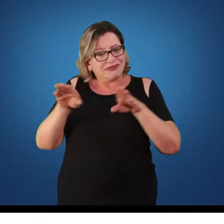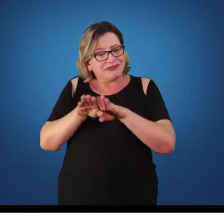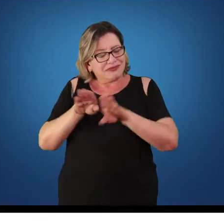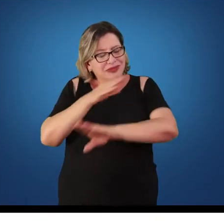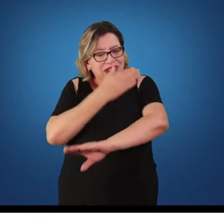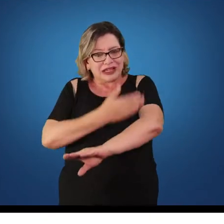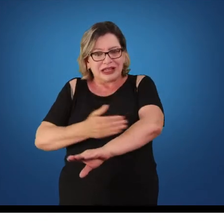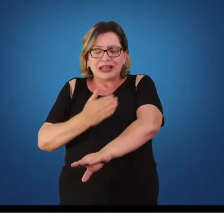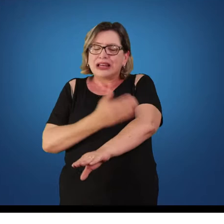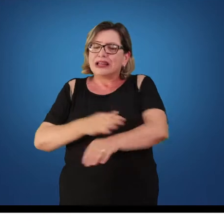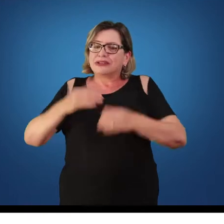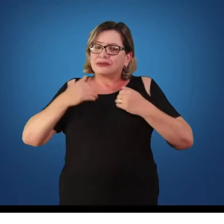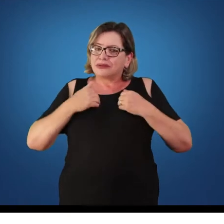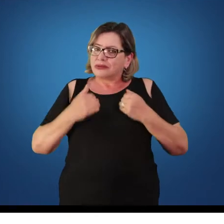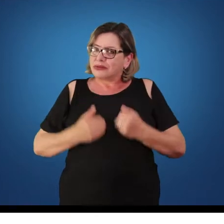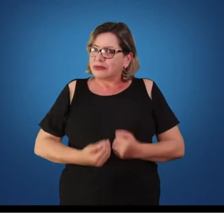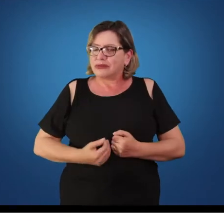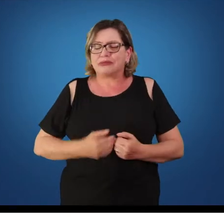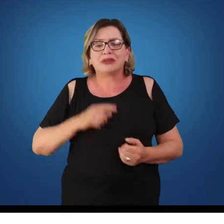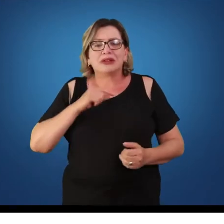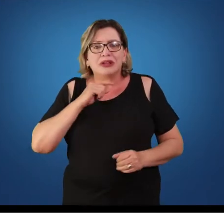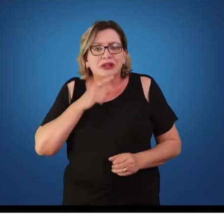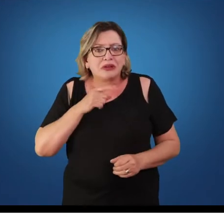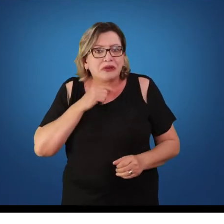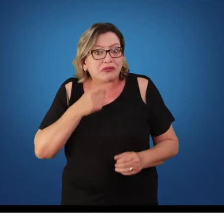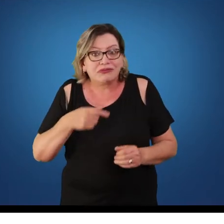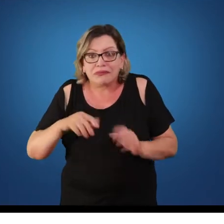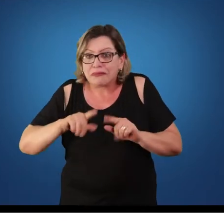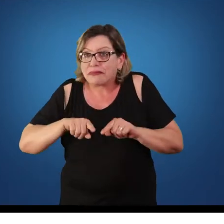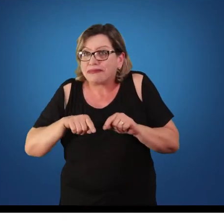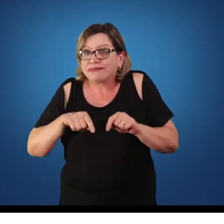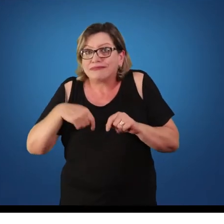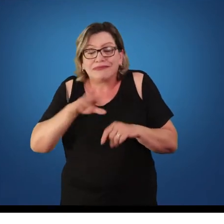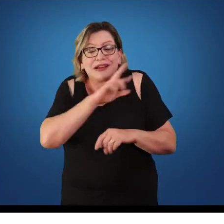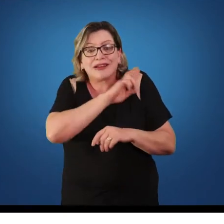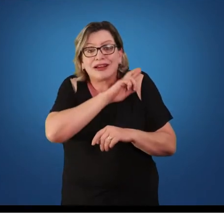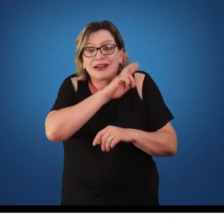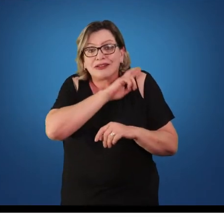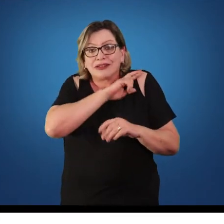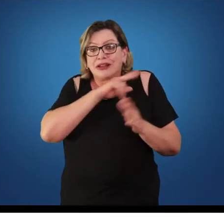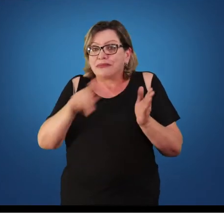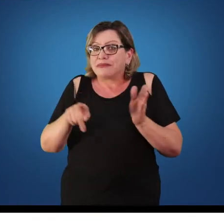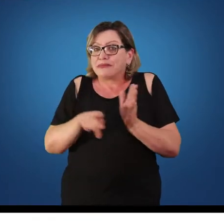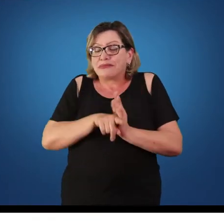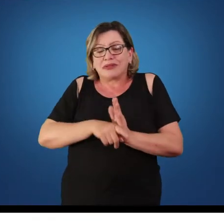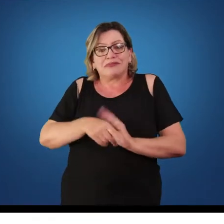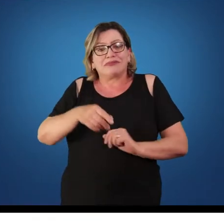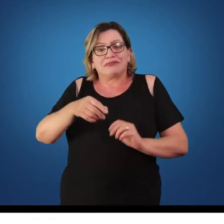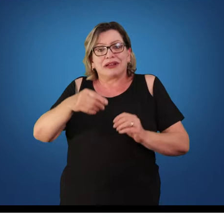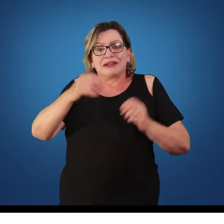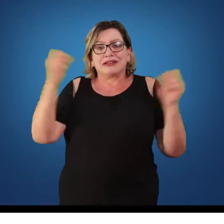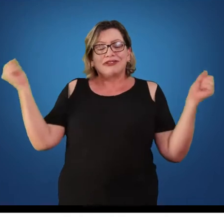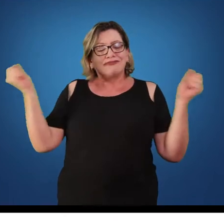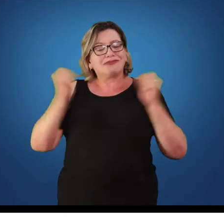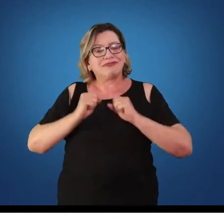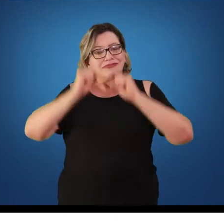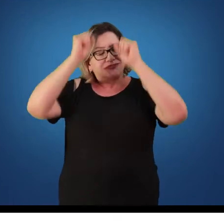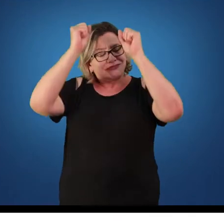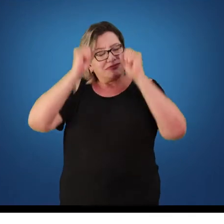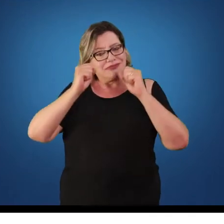não dá conta mais do papel que a ginástica passa a exercer na sociedade. E surge também a ginástica que